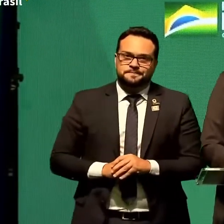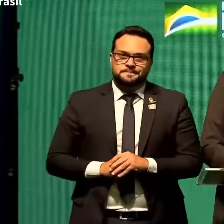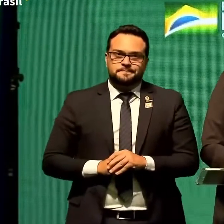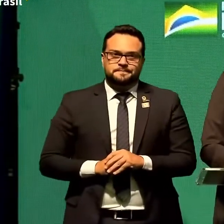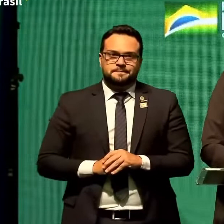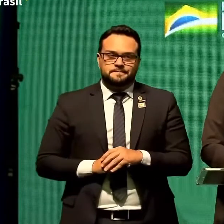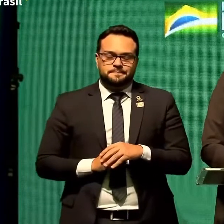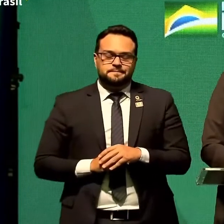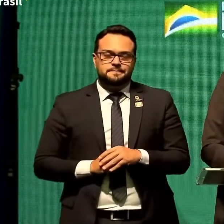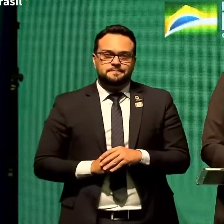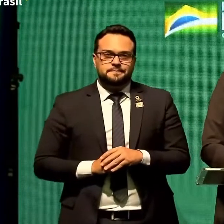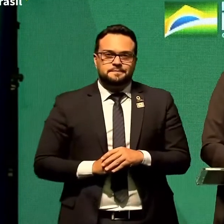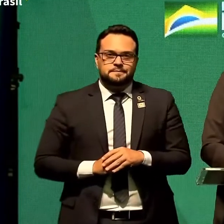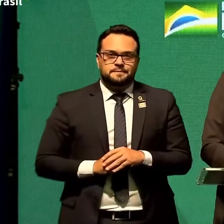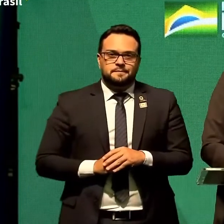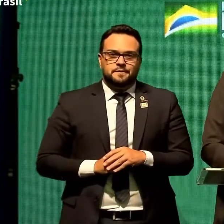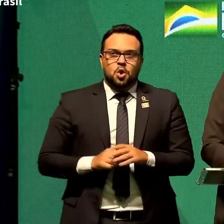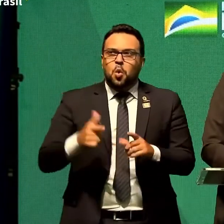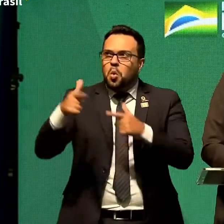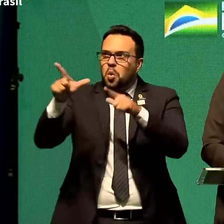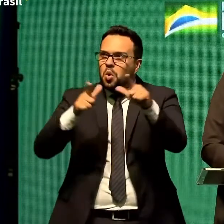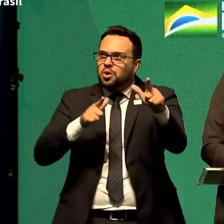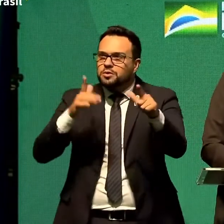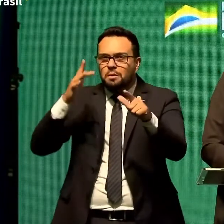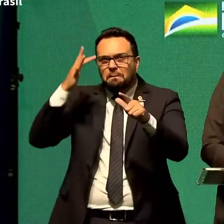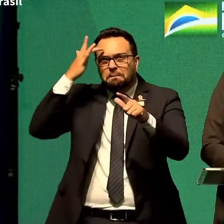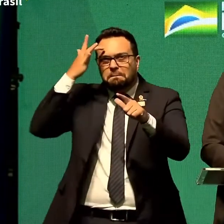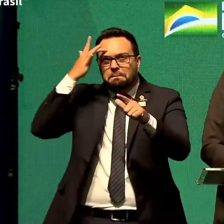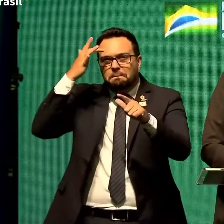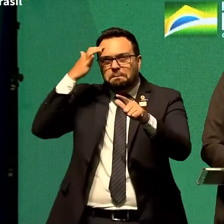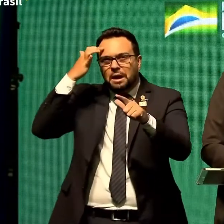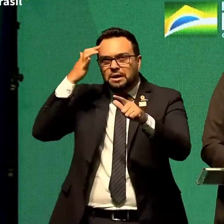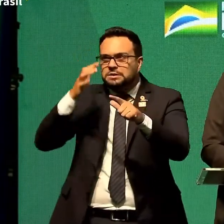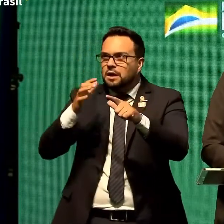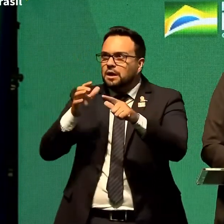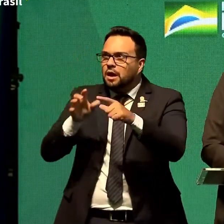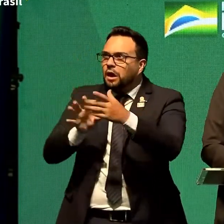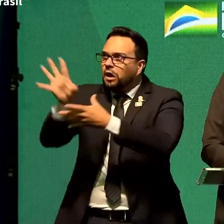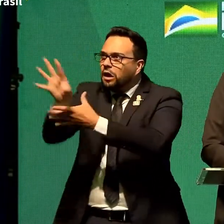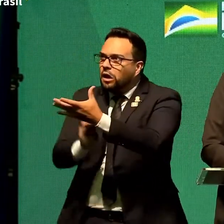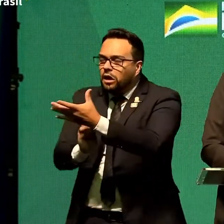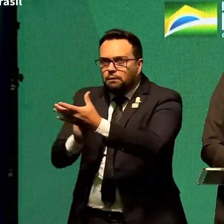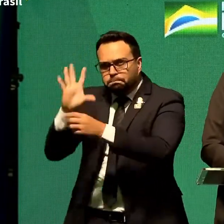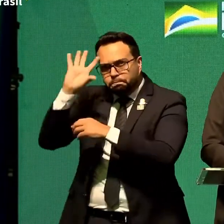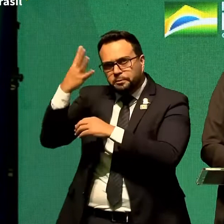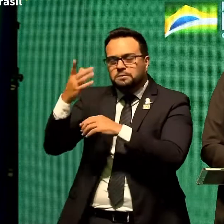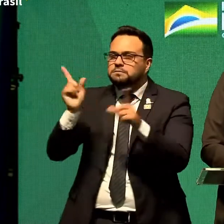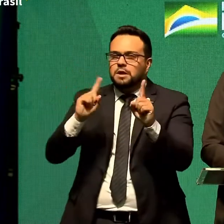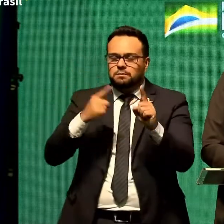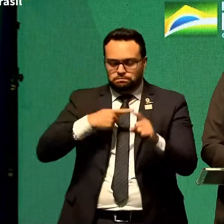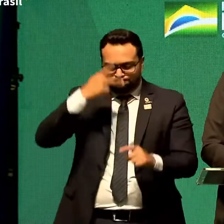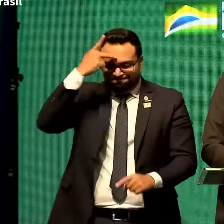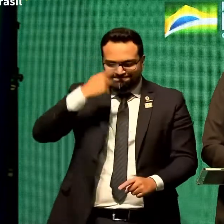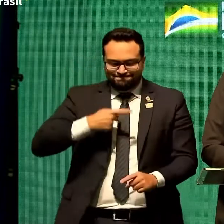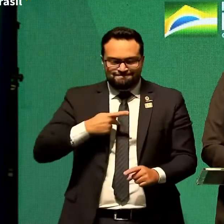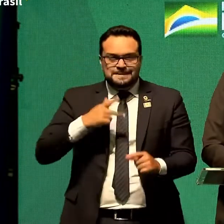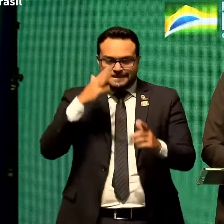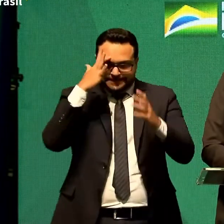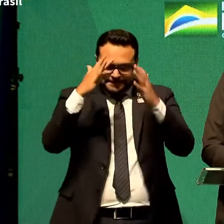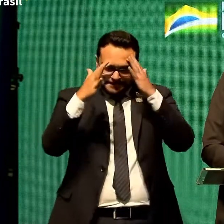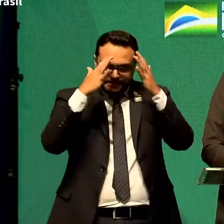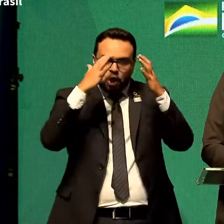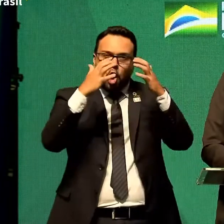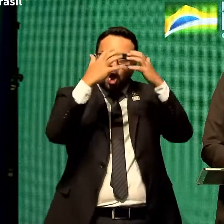aquilo que por muitas vezes outros pensam vamos decidir com o que nós pensamos levando-se em conta pessoas